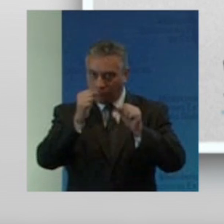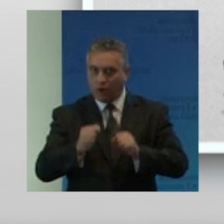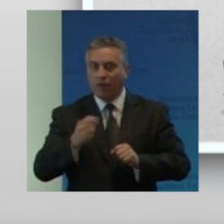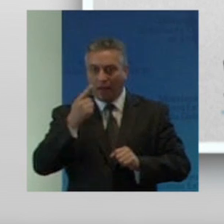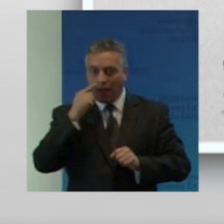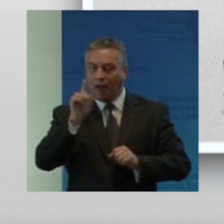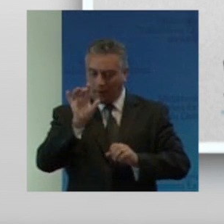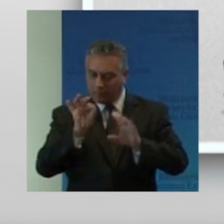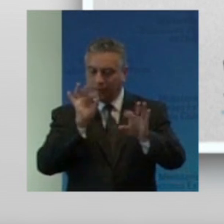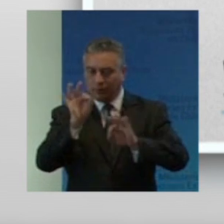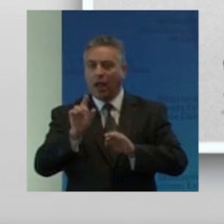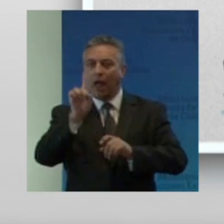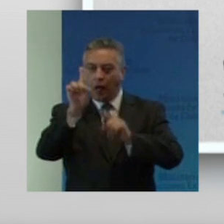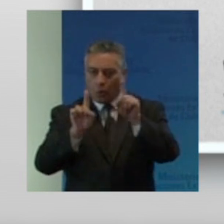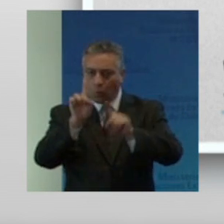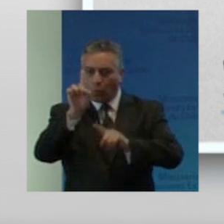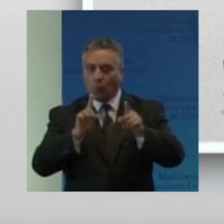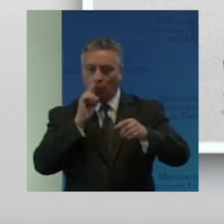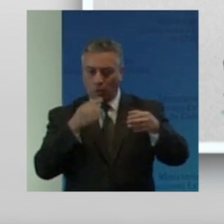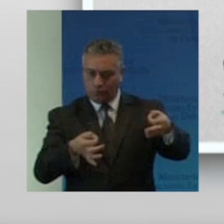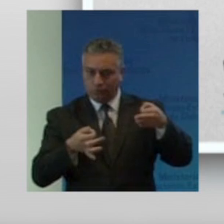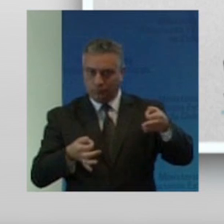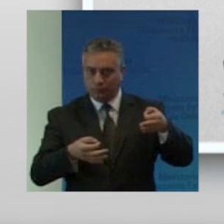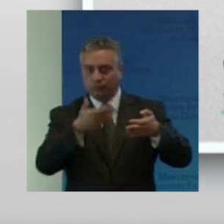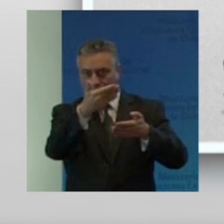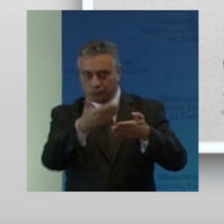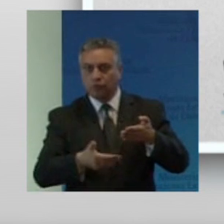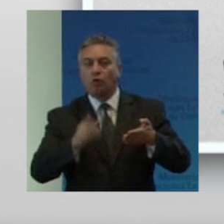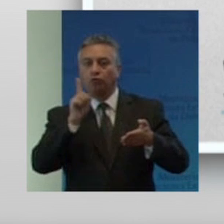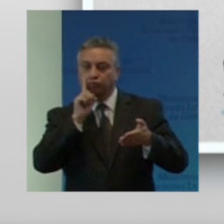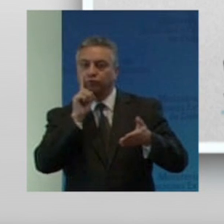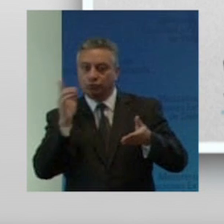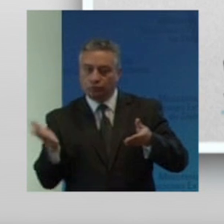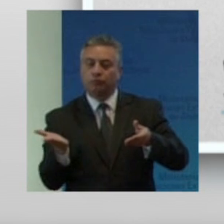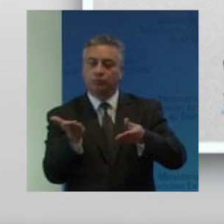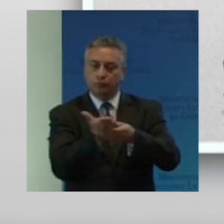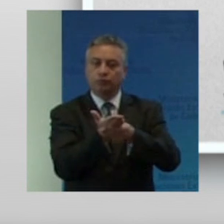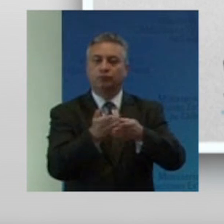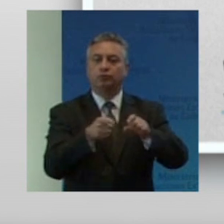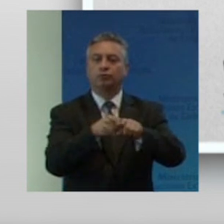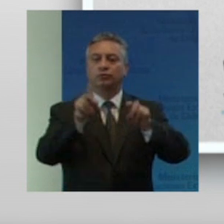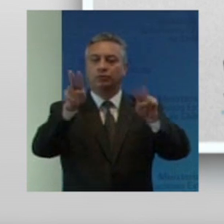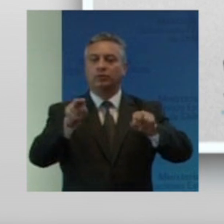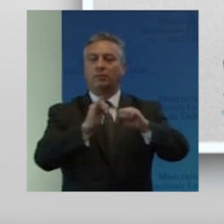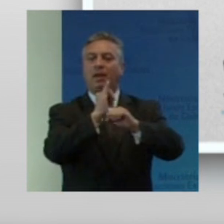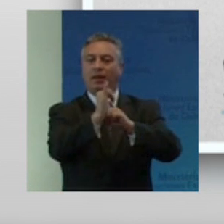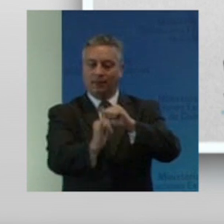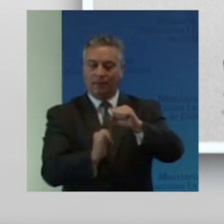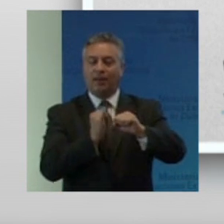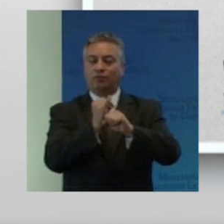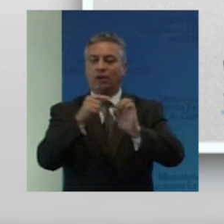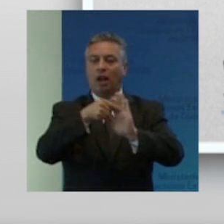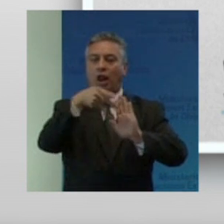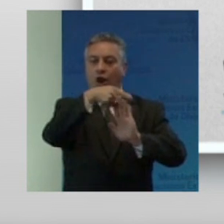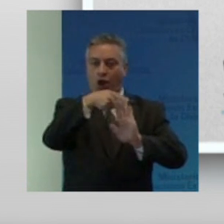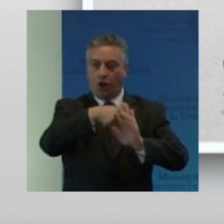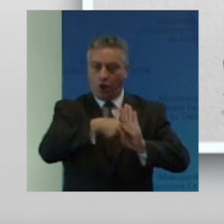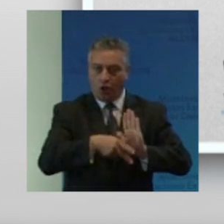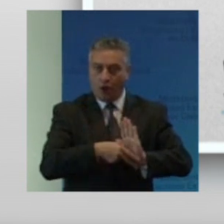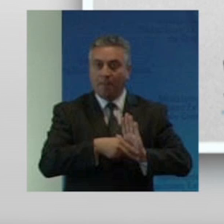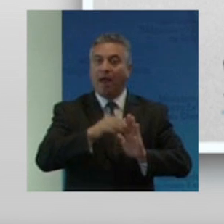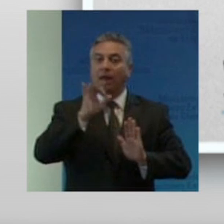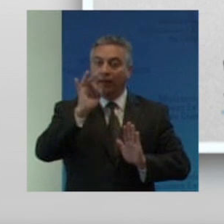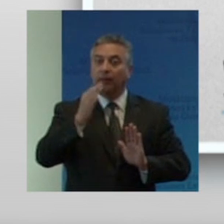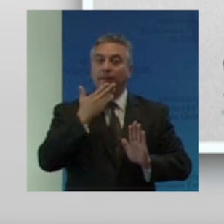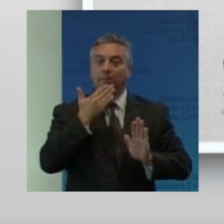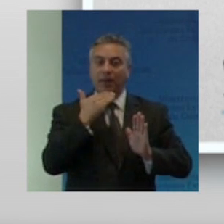instrumentos claves que constituyen internacionales normas y estándares